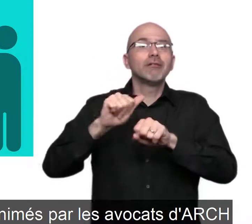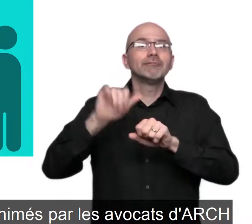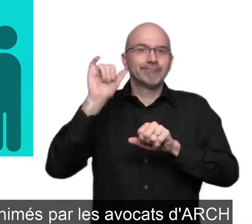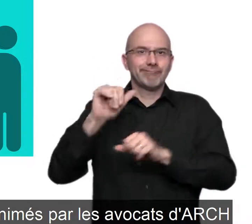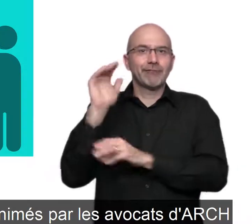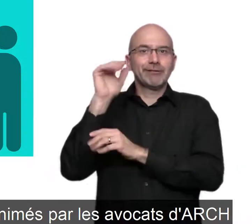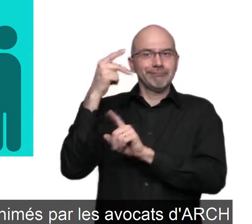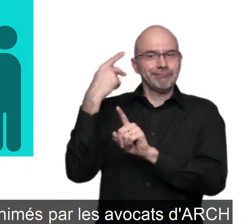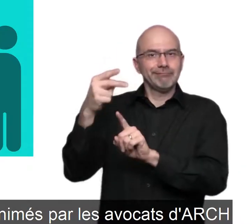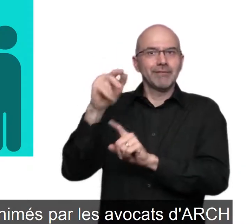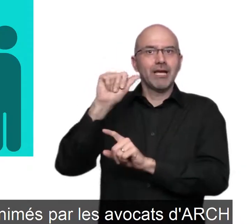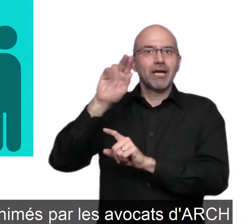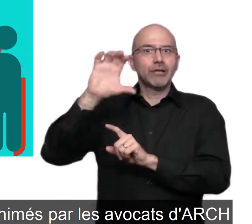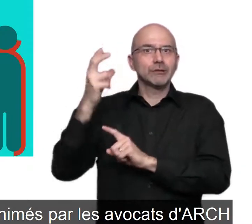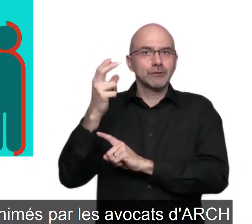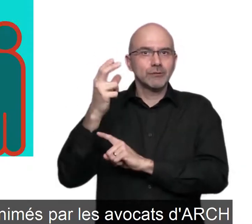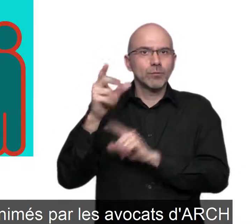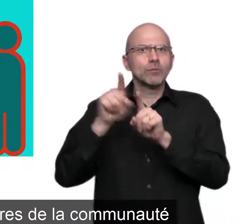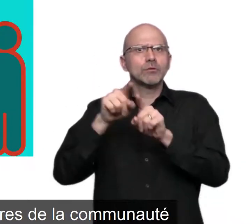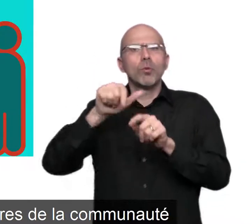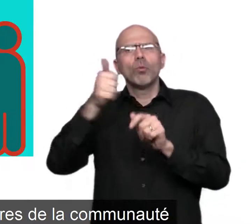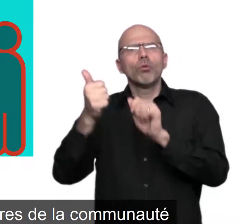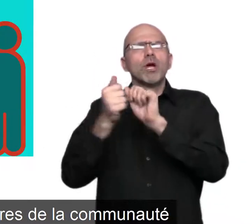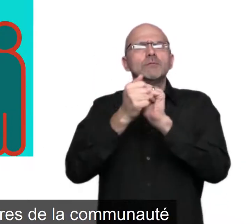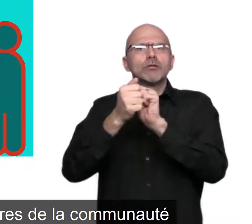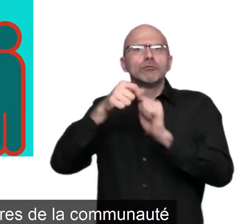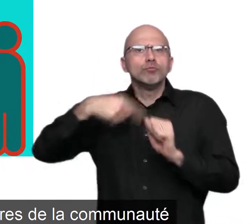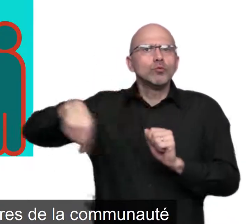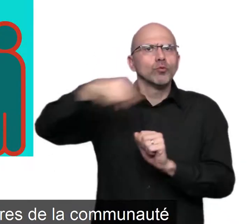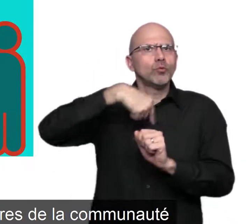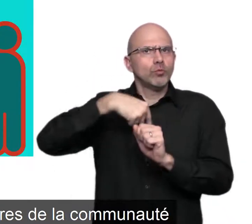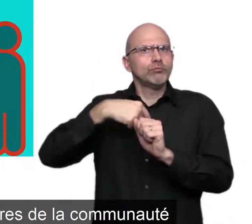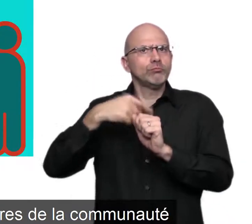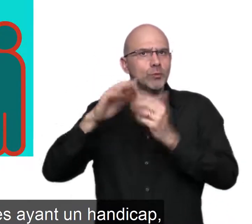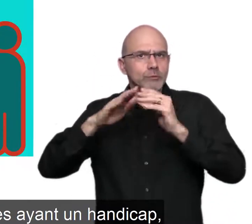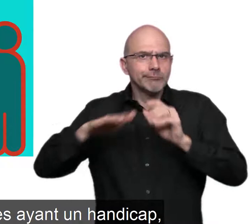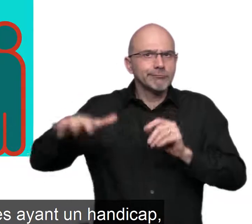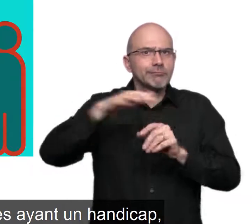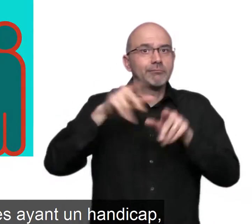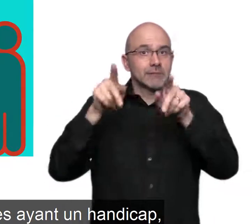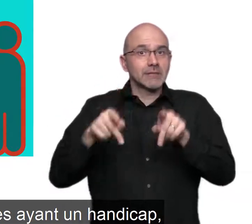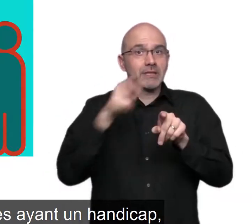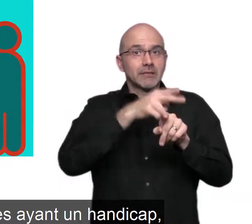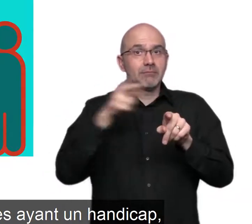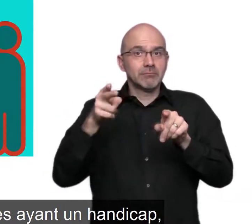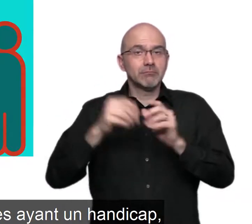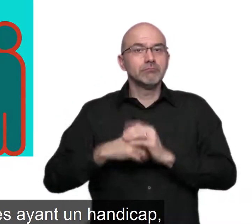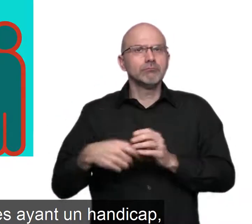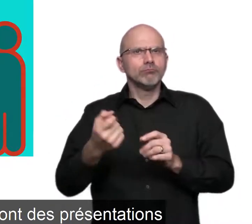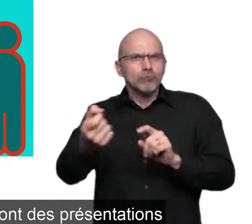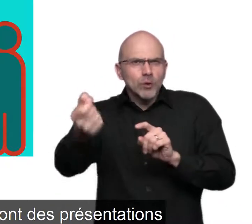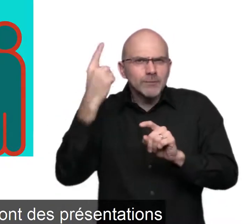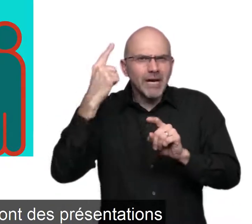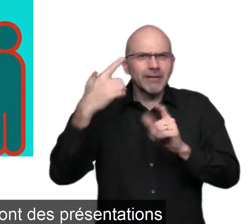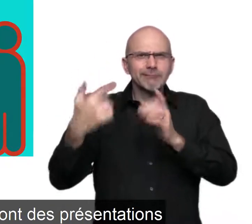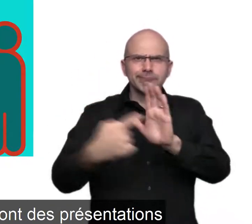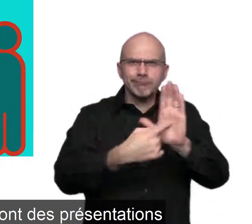seront animés par les avocats d'ARCH et nos partenaires de la Communauté des personnes ayant un handicap. Ils comprendront des